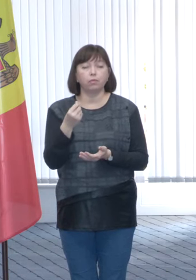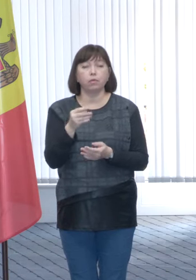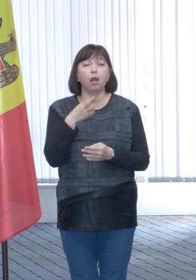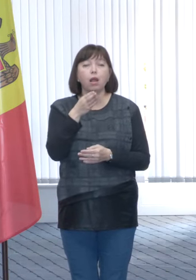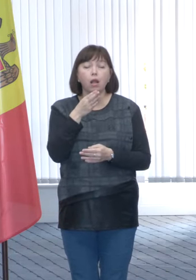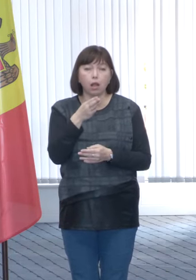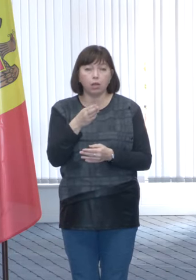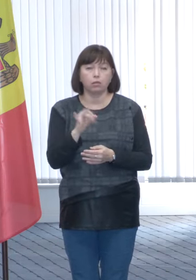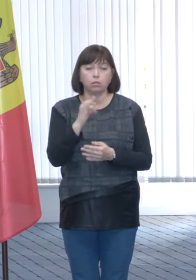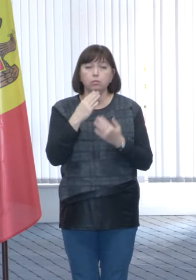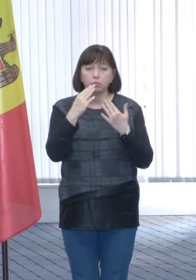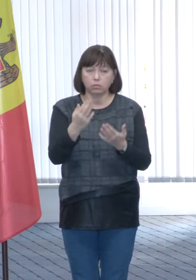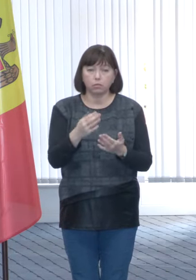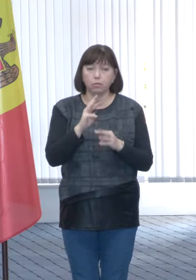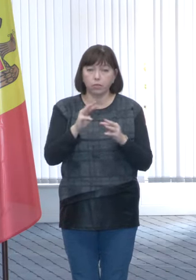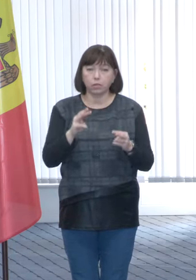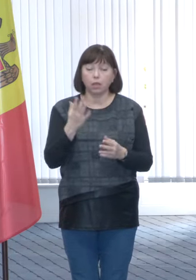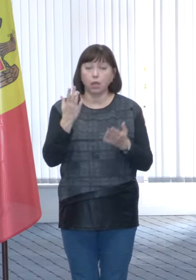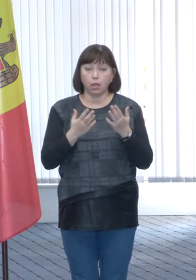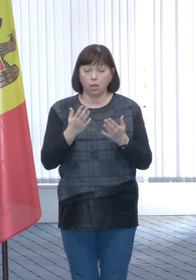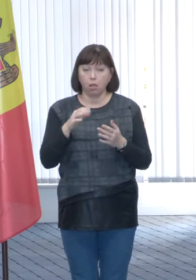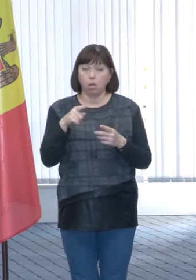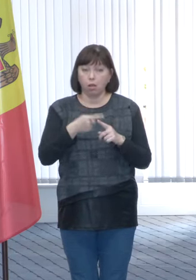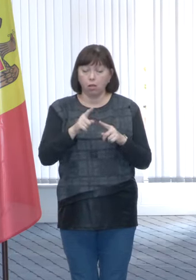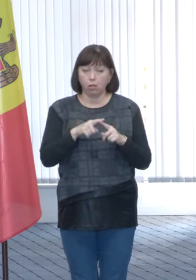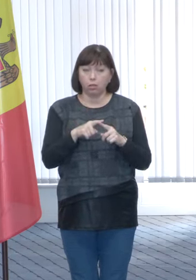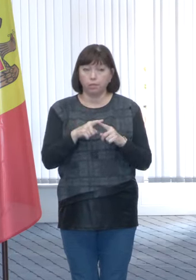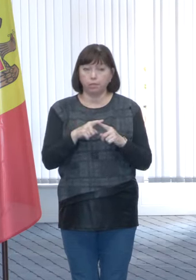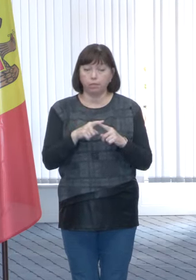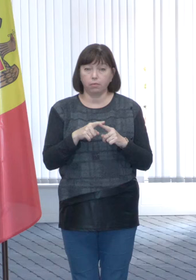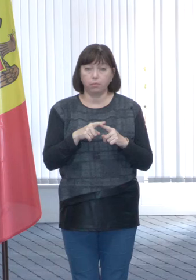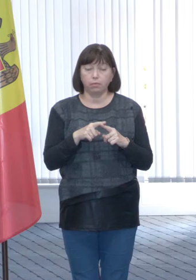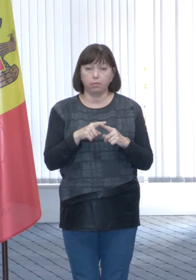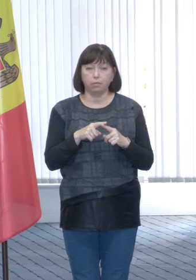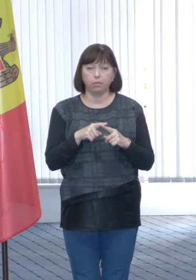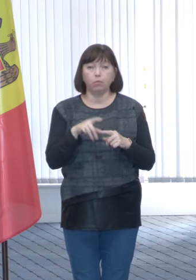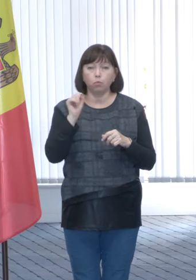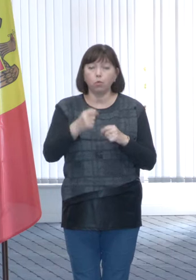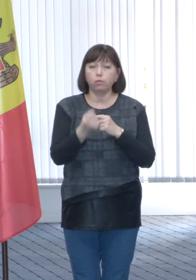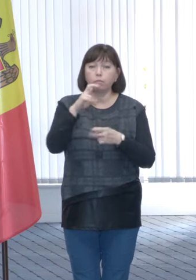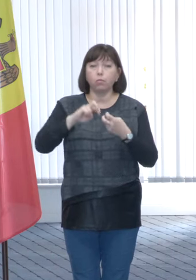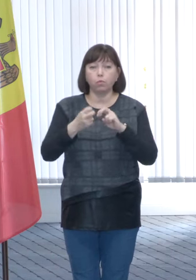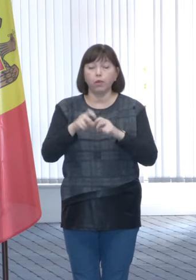nu ar putea apărea eventual probleme legate de